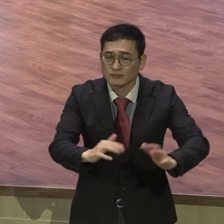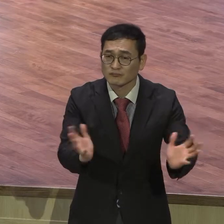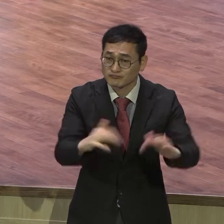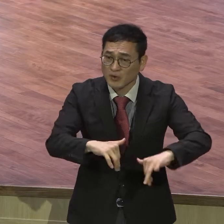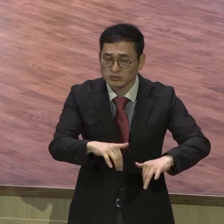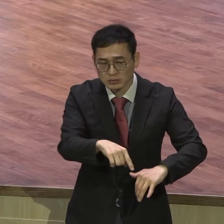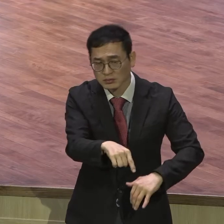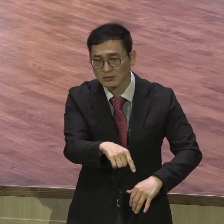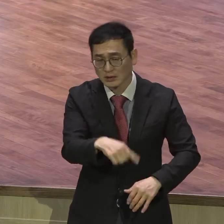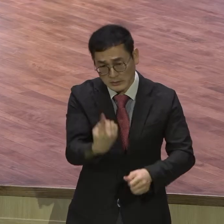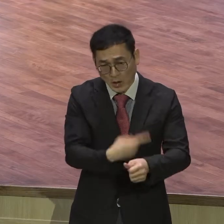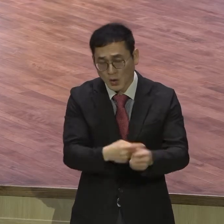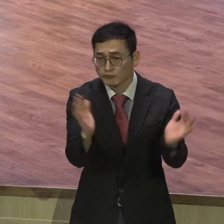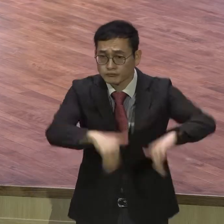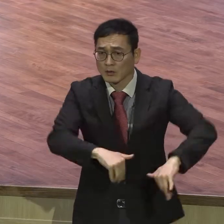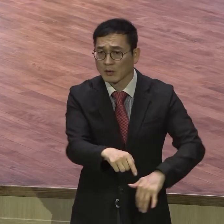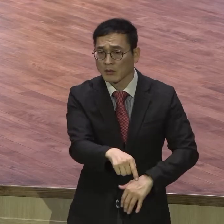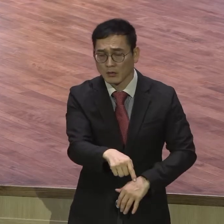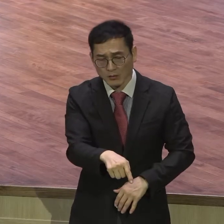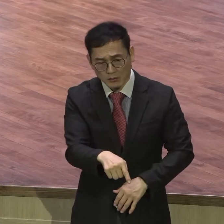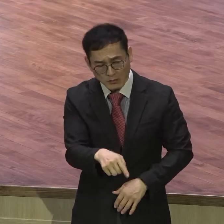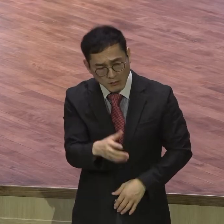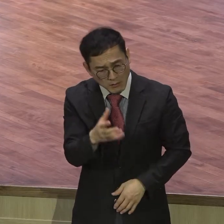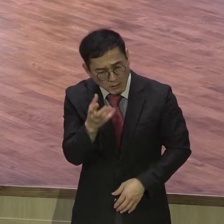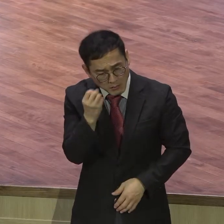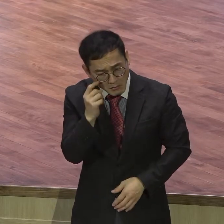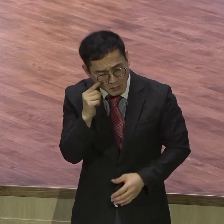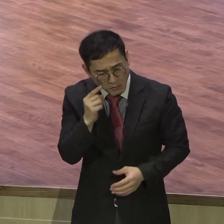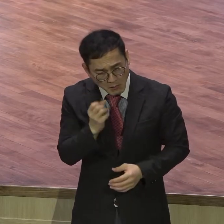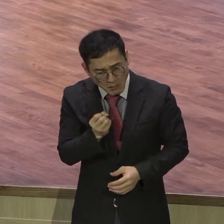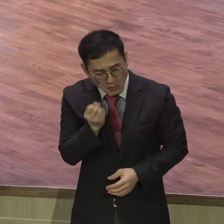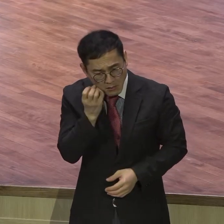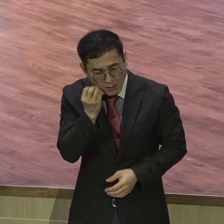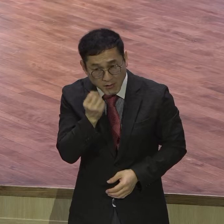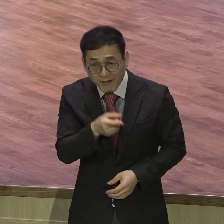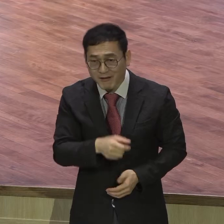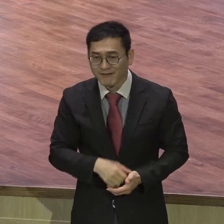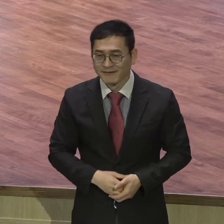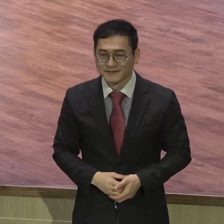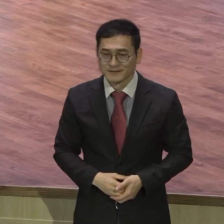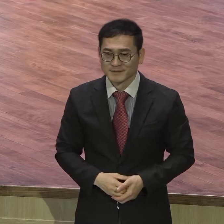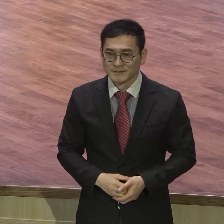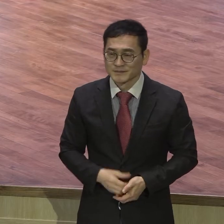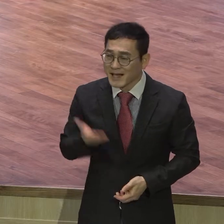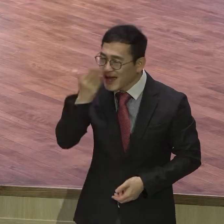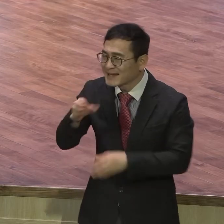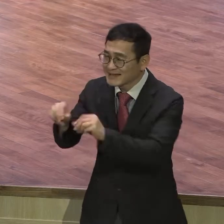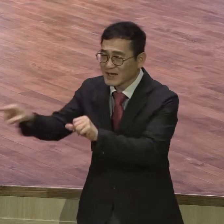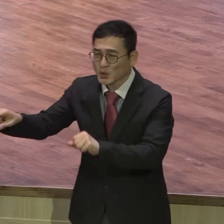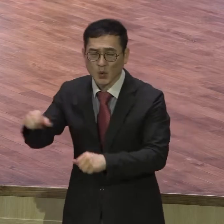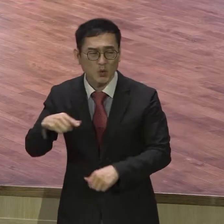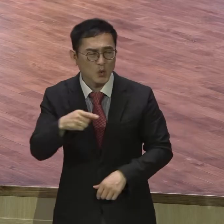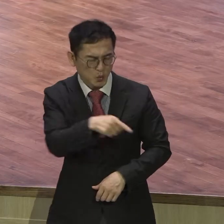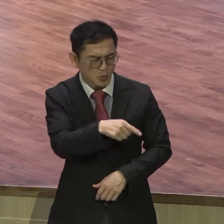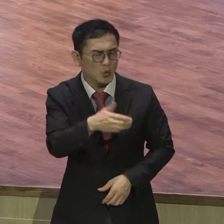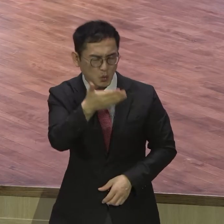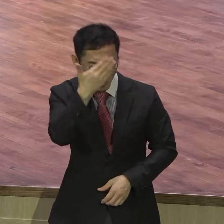아무것도 한 거 없는데 하나님이 무너뜨려 준 거예요. 그러니까 하나님도 그냥 하나님 준다고 약속되어 있기 때문에 가는 거예요.